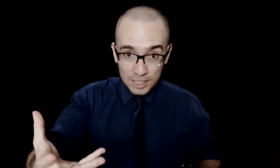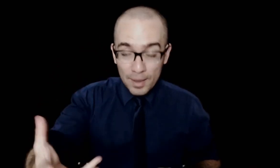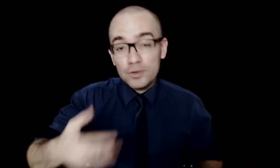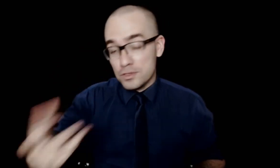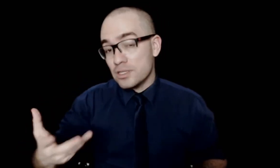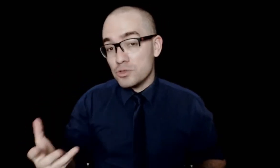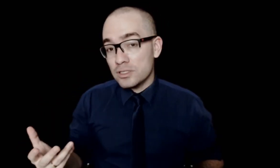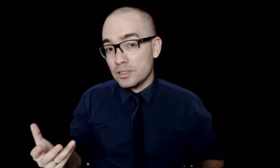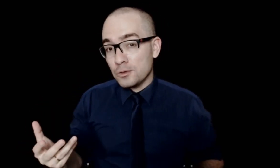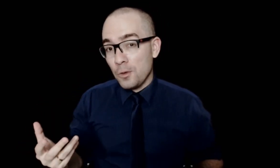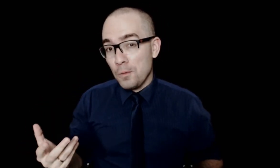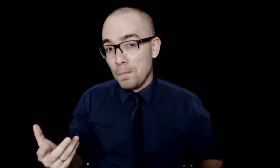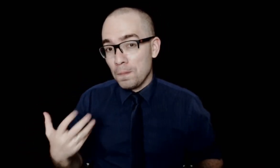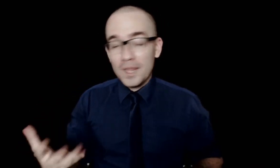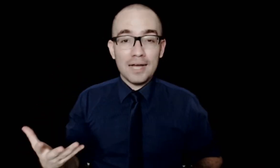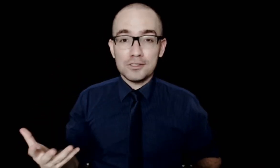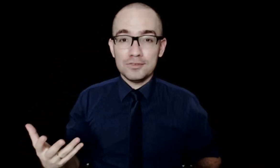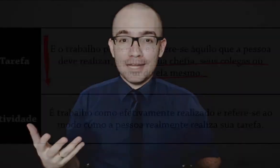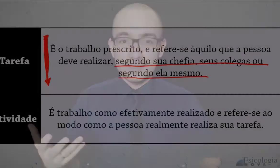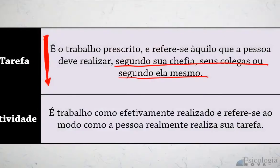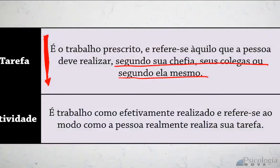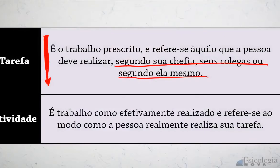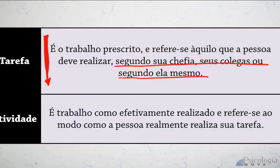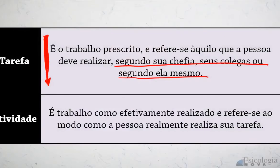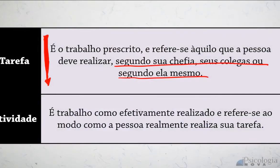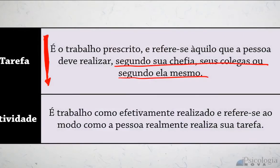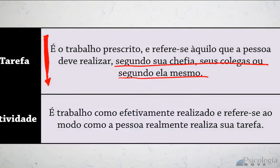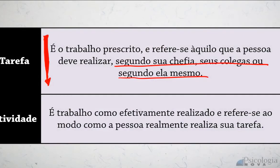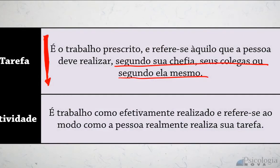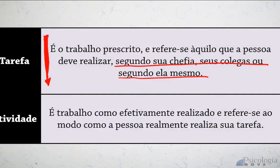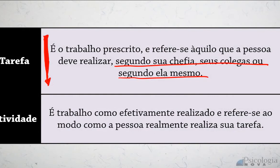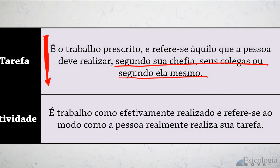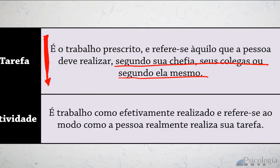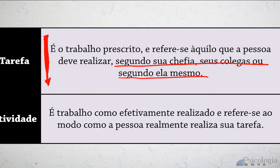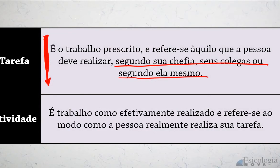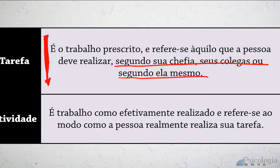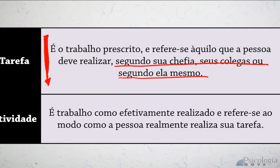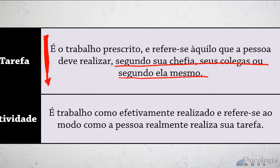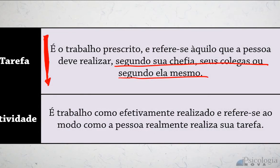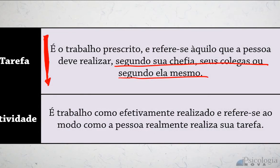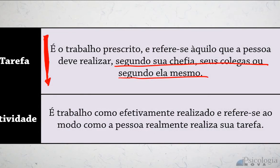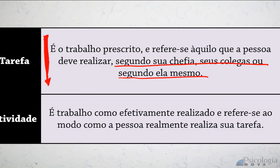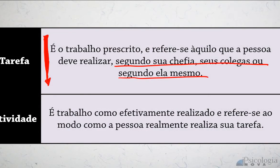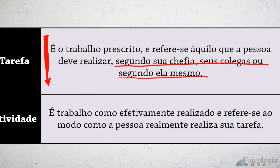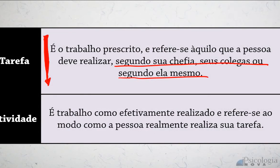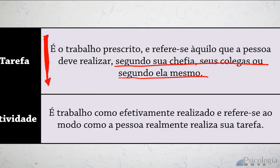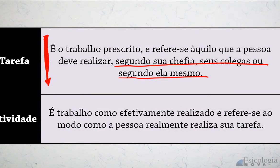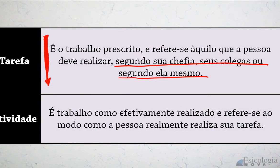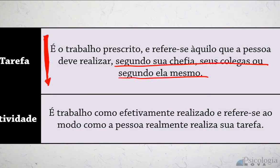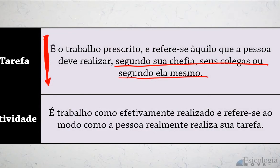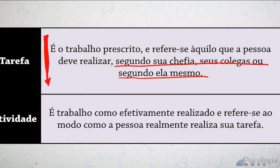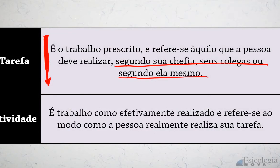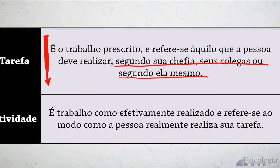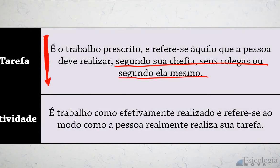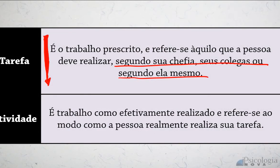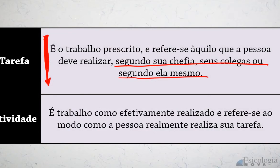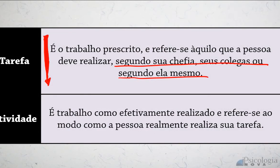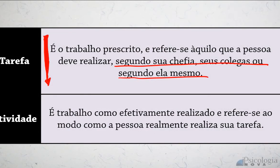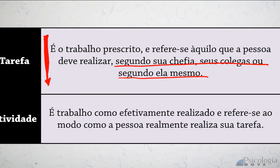do trabalho, nós estamos lidando com a atividade. Olha só. Atividade é trabalho como efetivamente realizado. É o